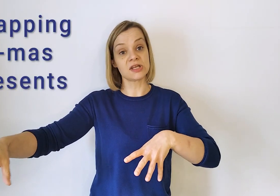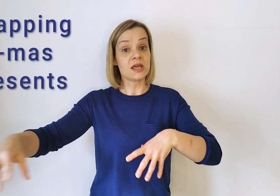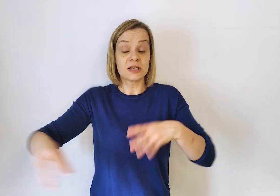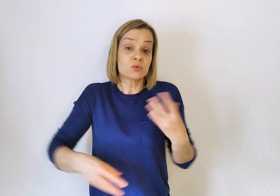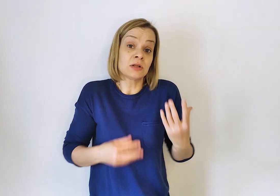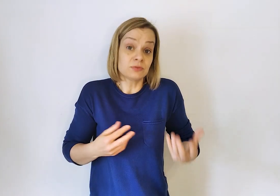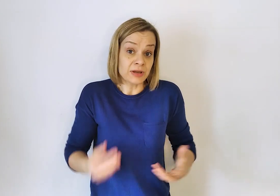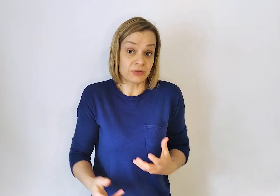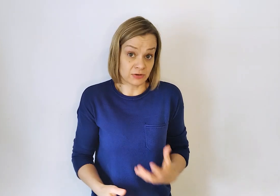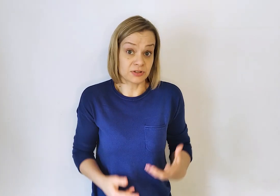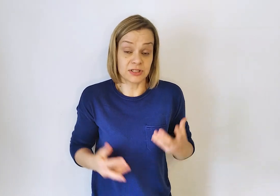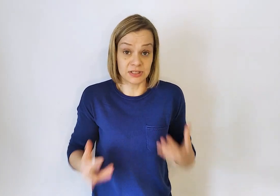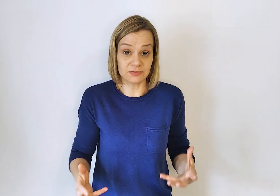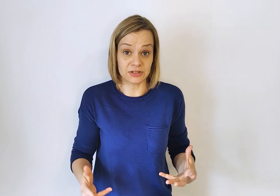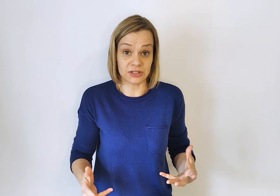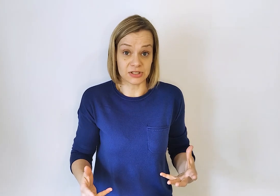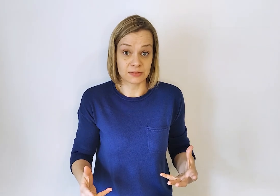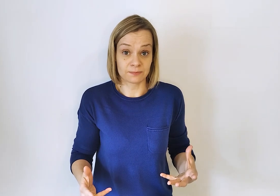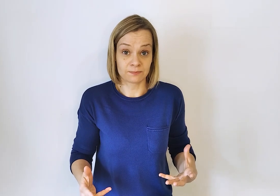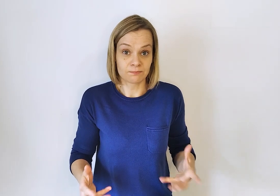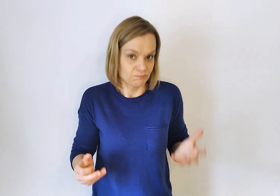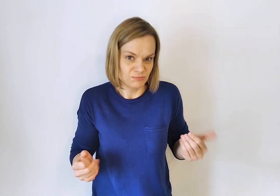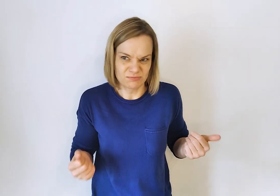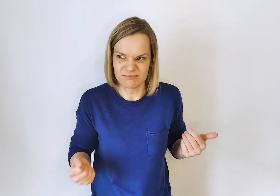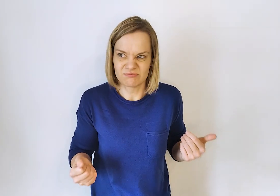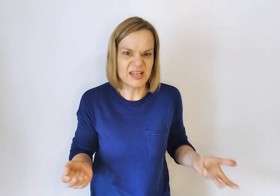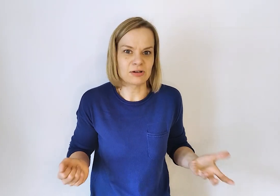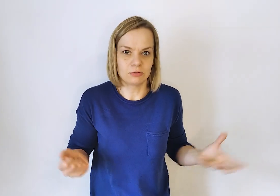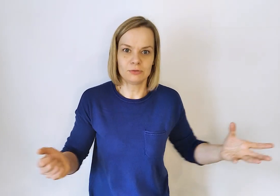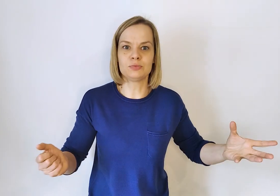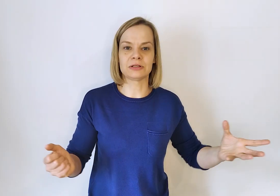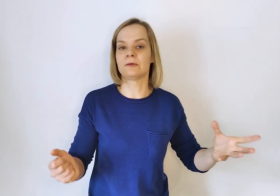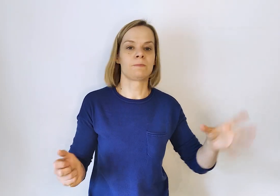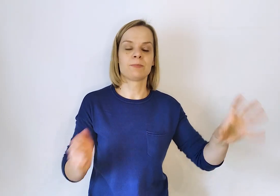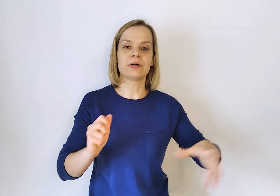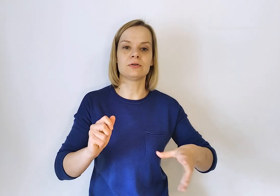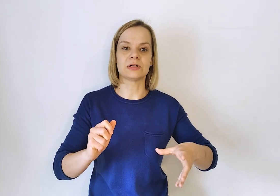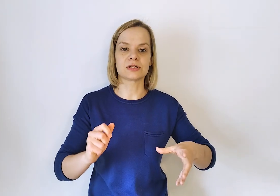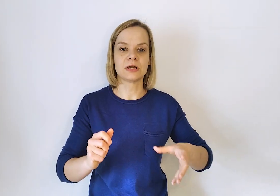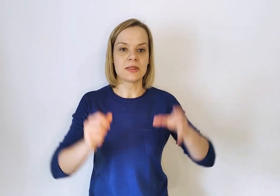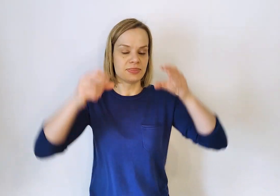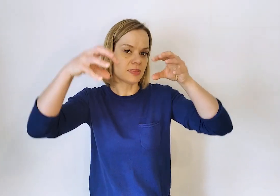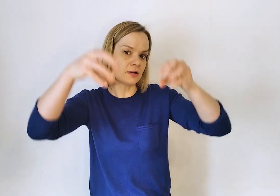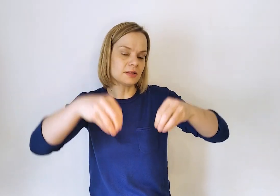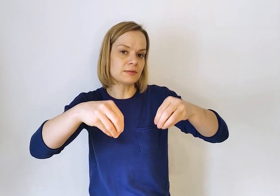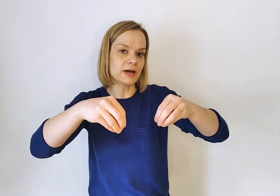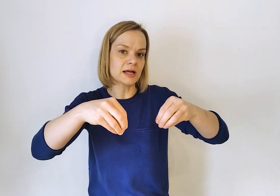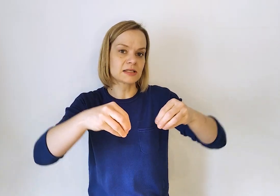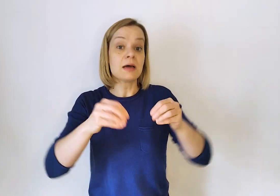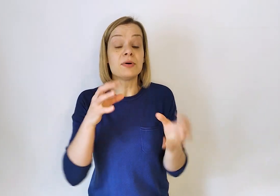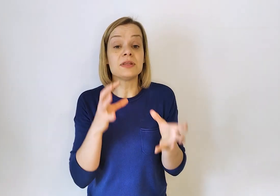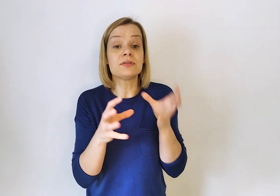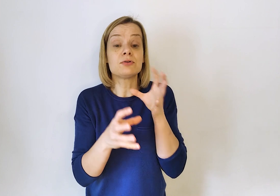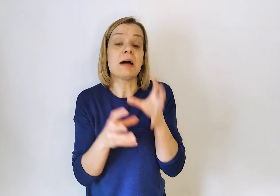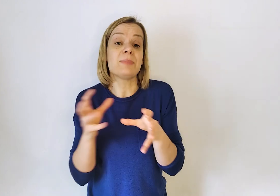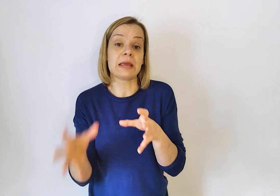is one of my favorite activities. Serio. Lubię to. Pakować. Not in the bags, but in the wrapping